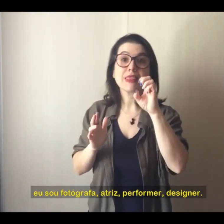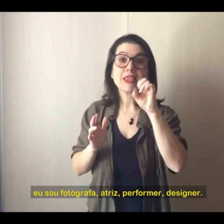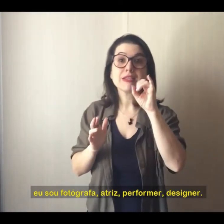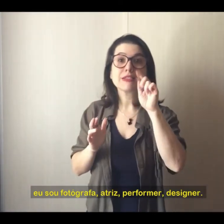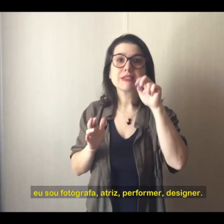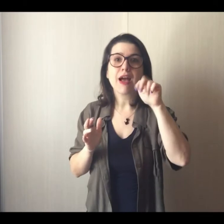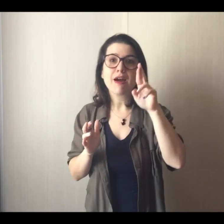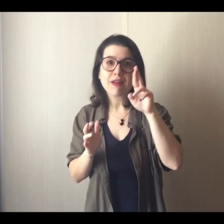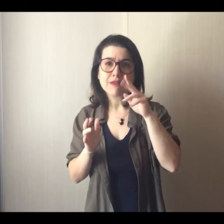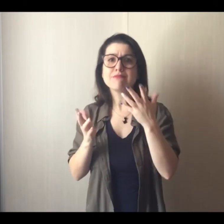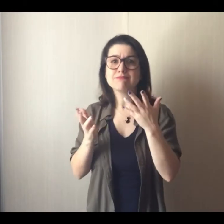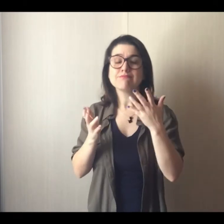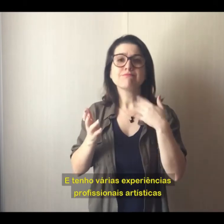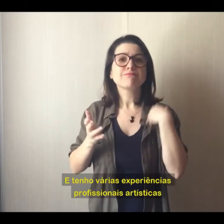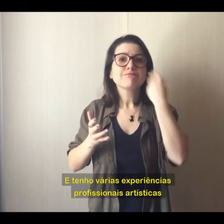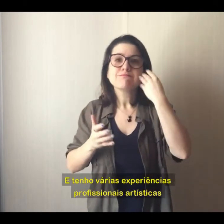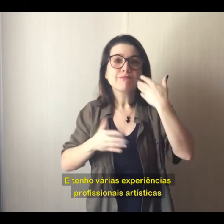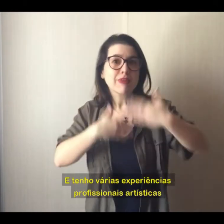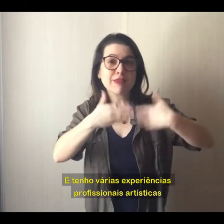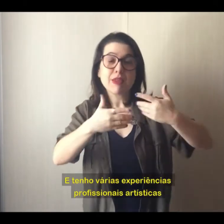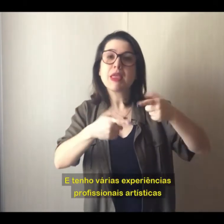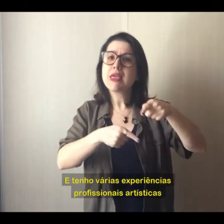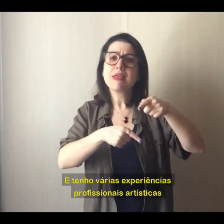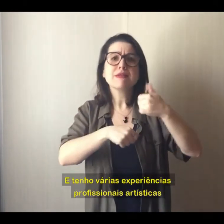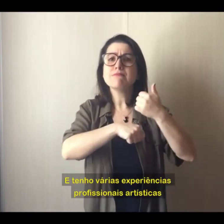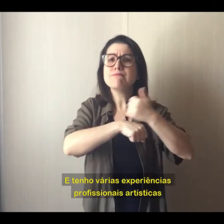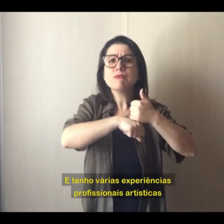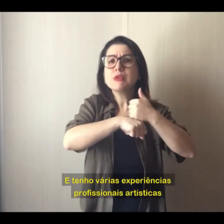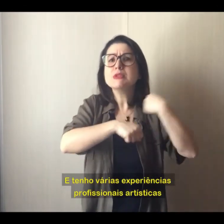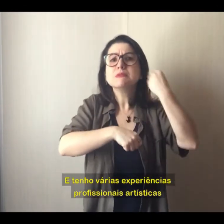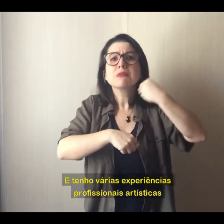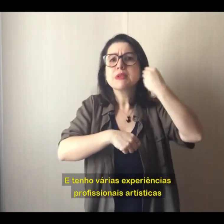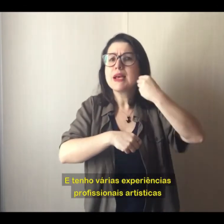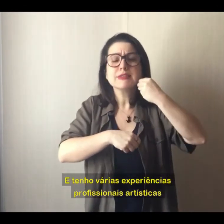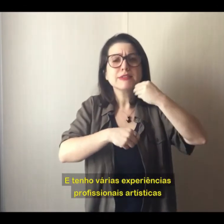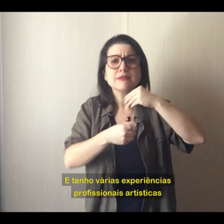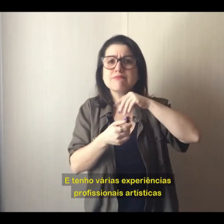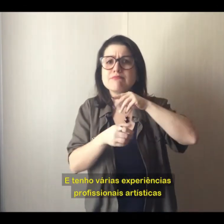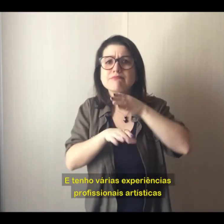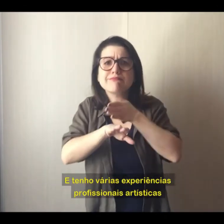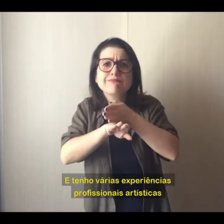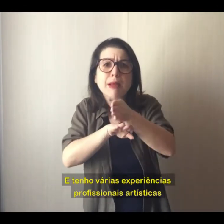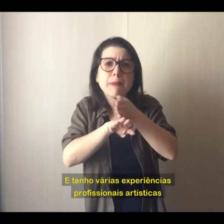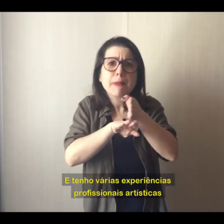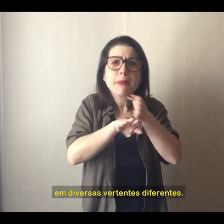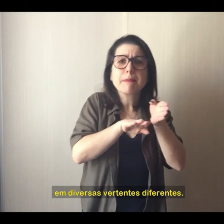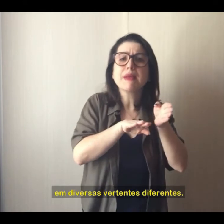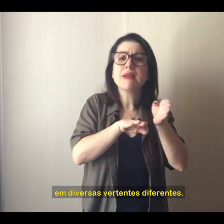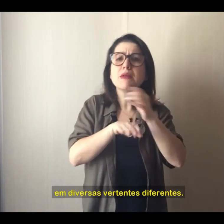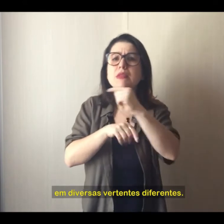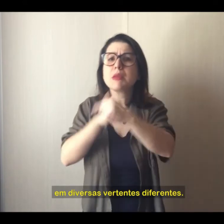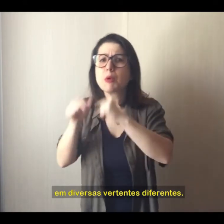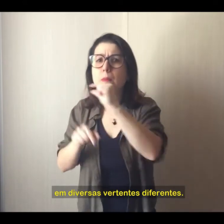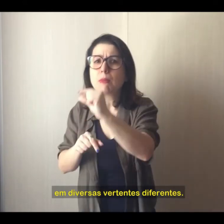E tenho várias experiências profissionais artísticas em diversas vertentes